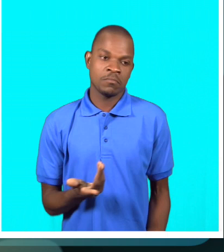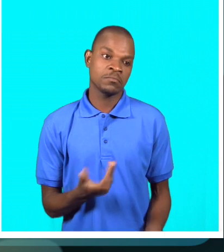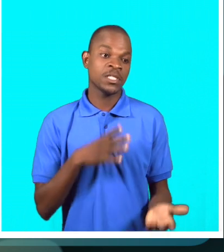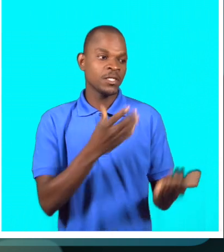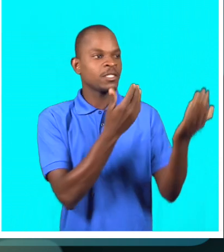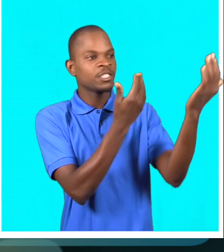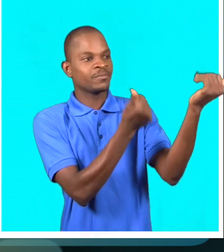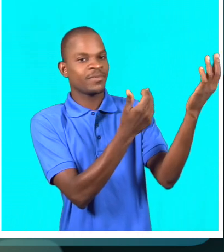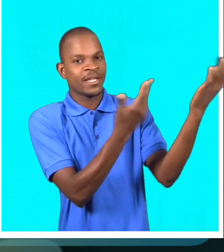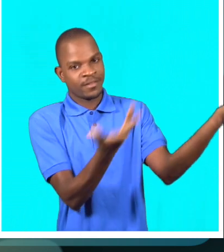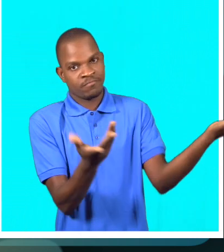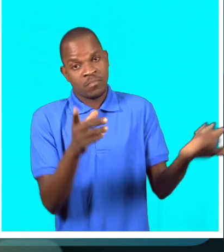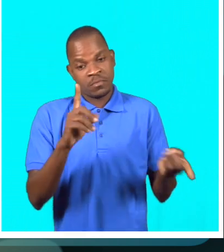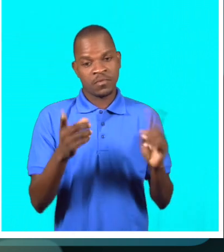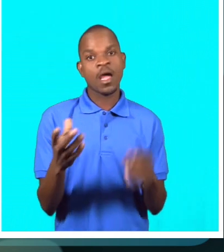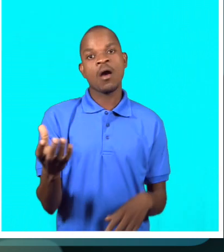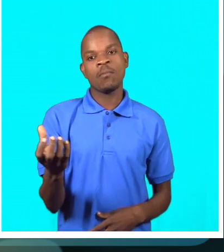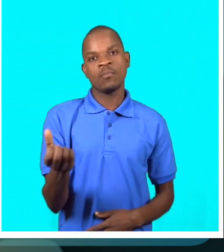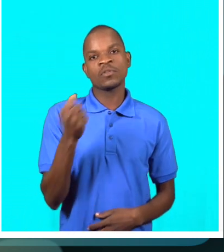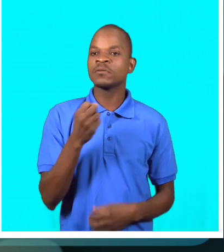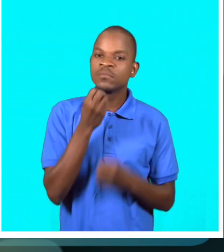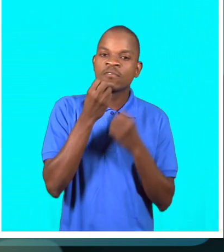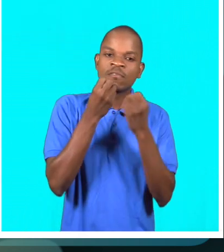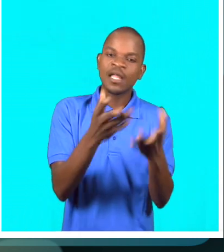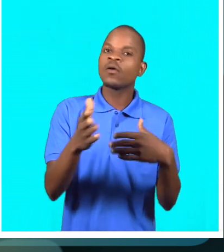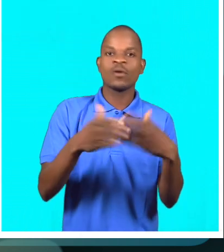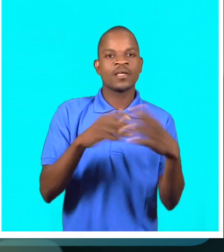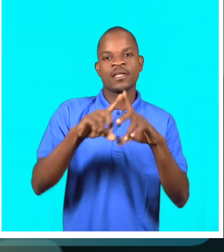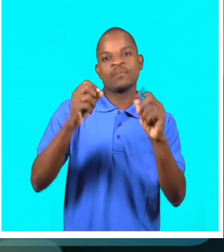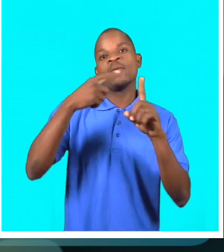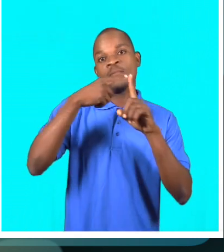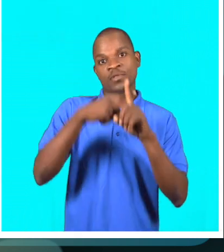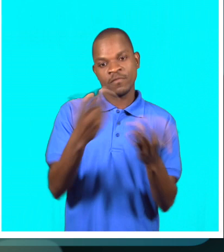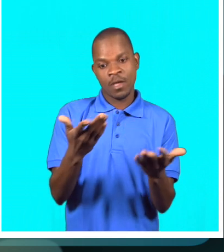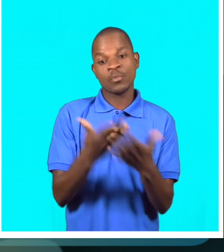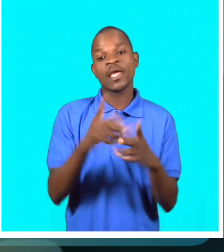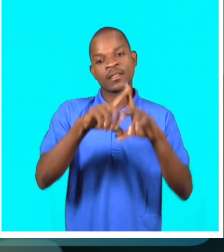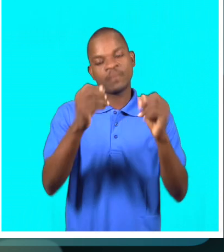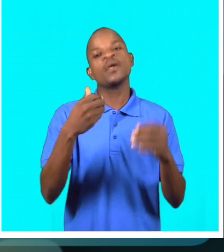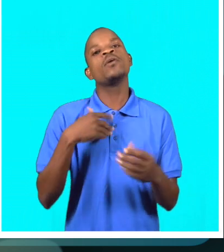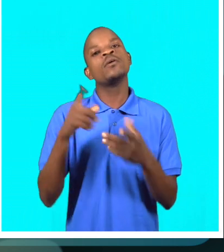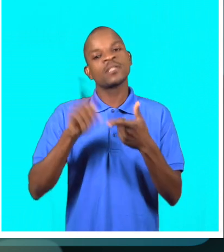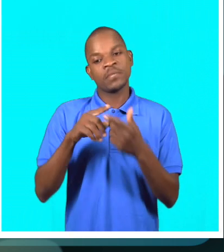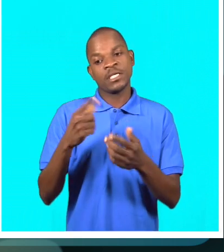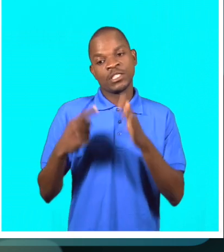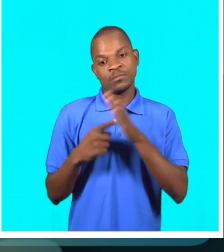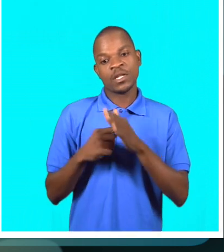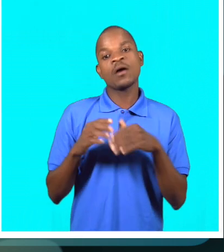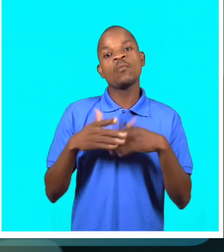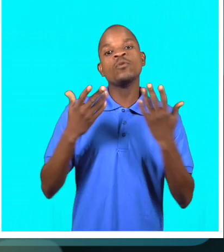Espero que possam falar qualquer coisa positiva, porque eu também espero com muita ansiedade